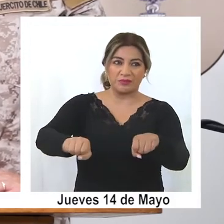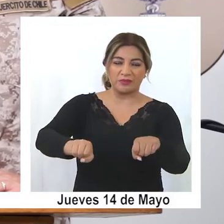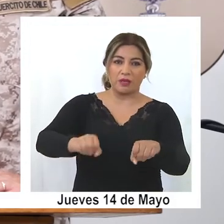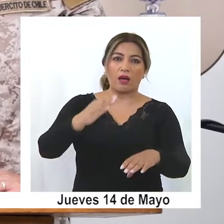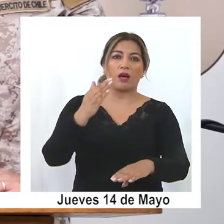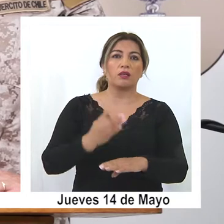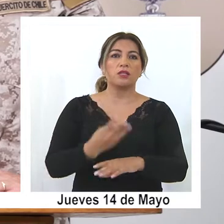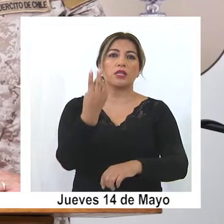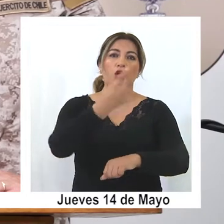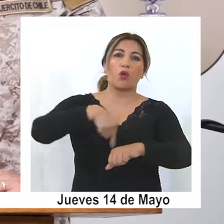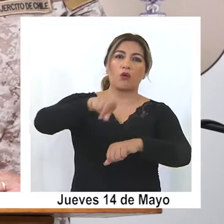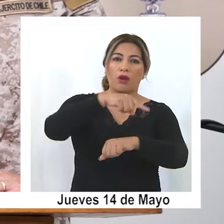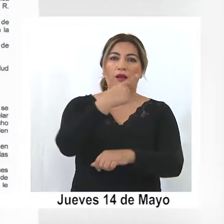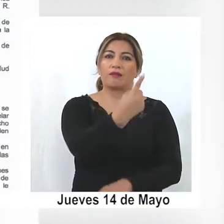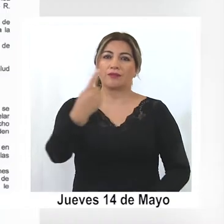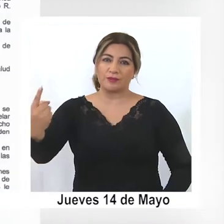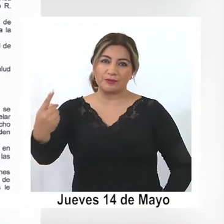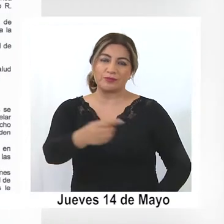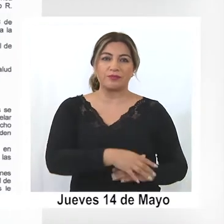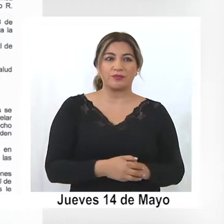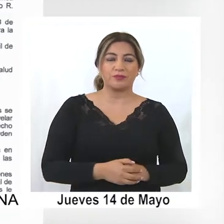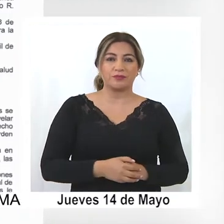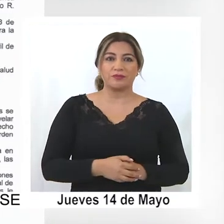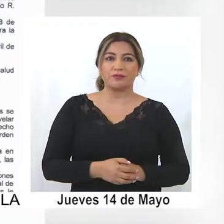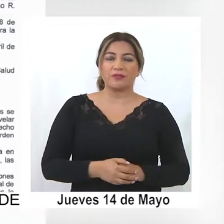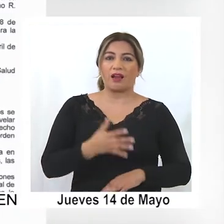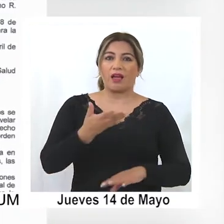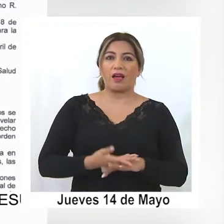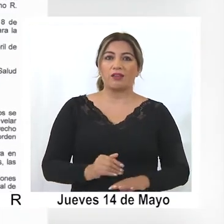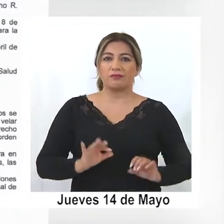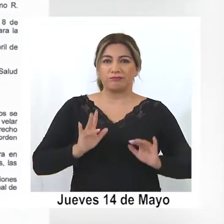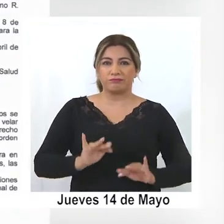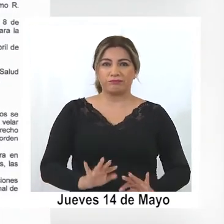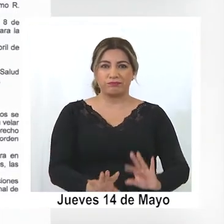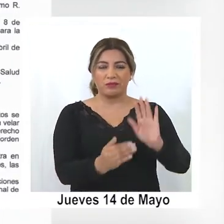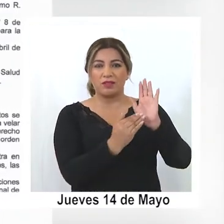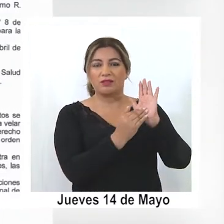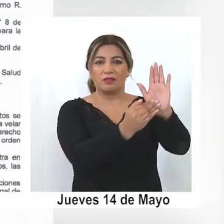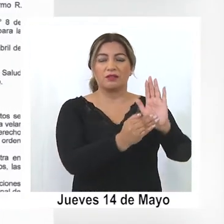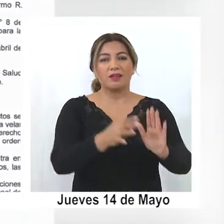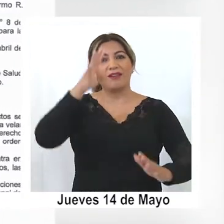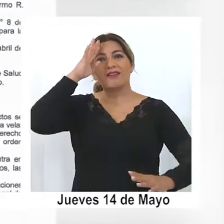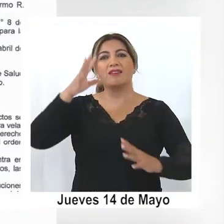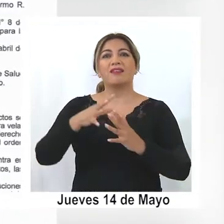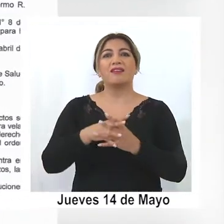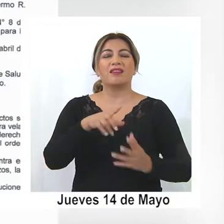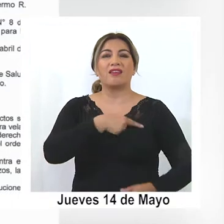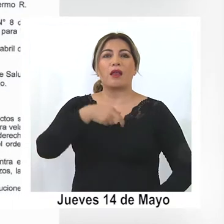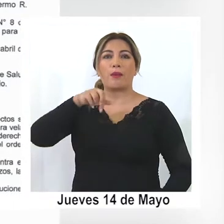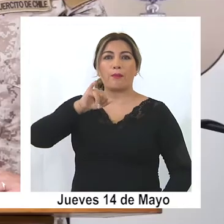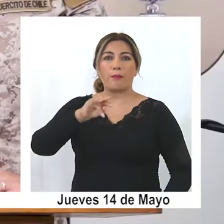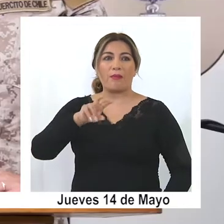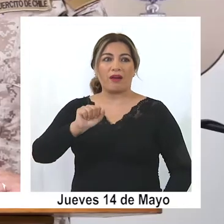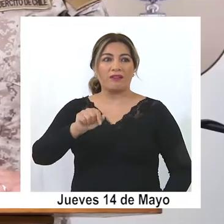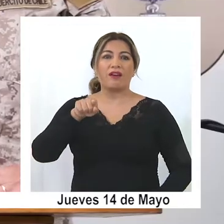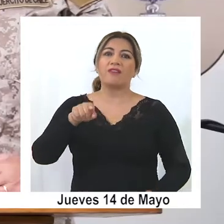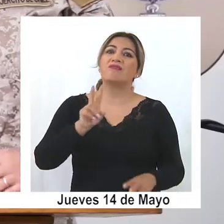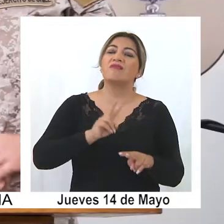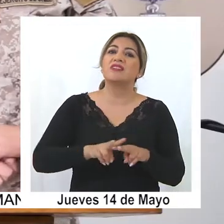por un lapso de 3 horas cada uno. En el bando publicado este jueves, el general Paiva establece la forma en que va a funcionar el comercio